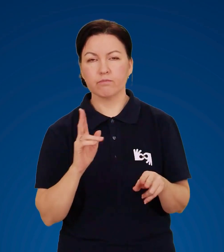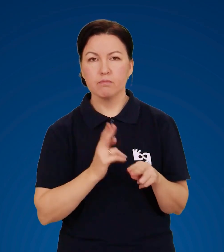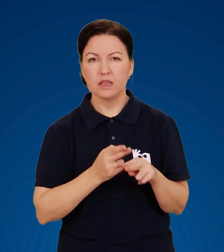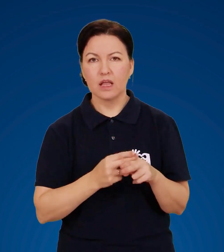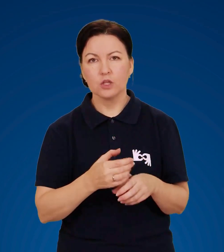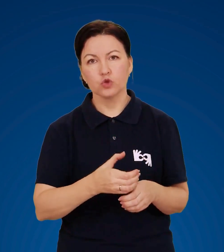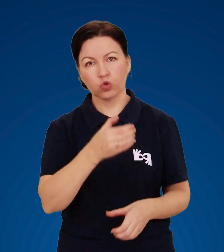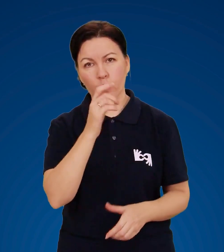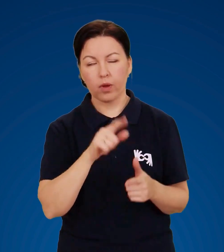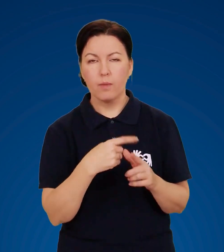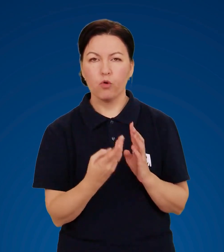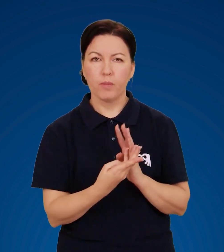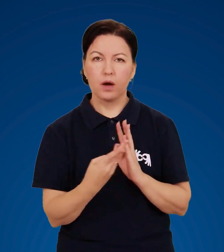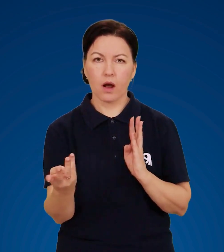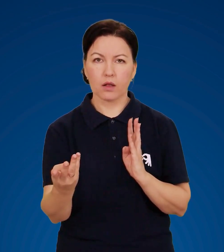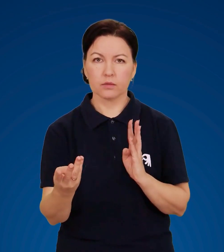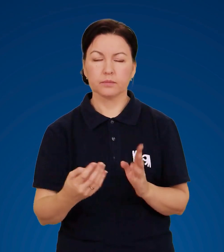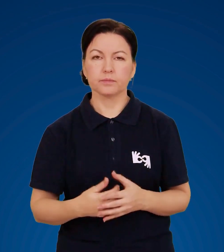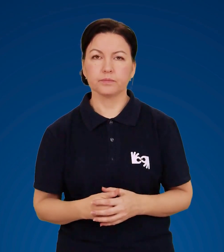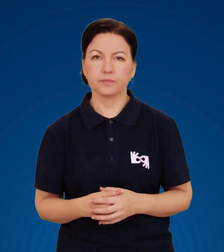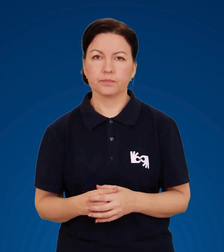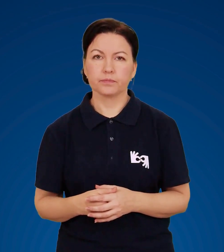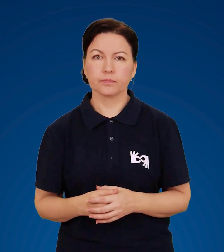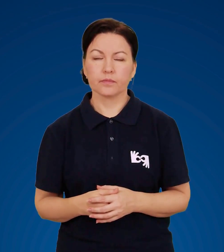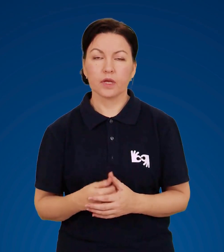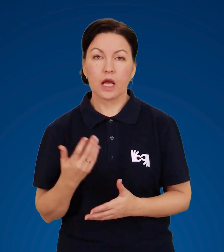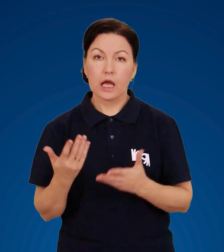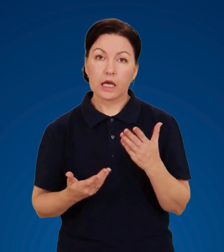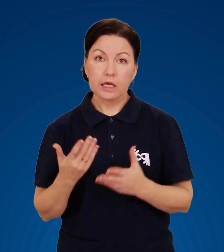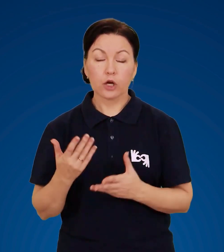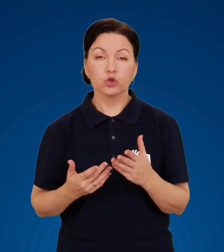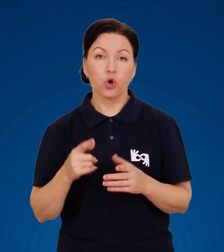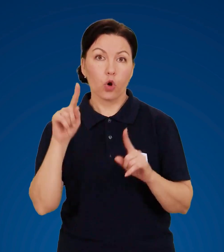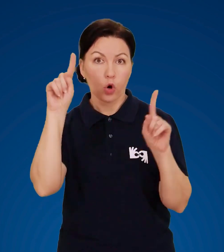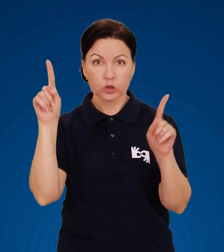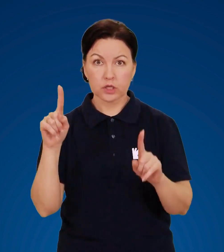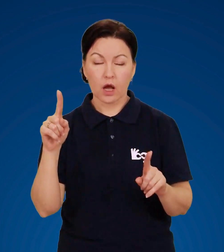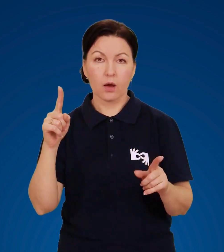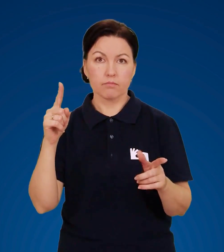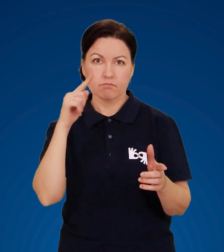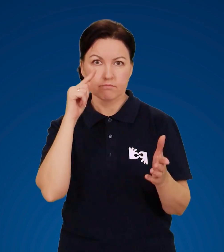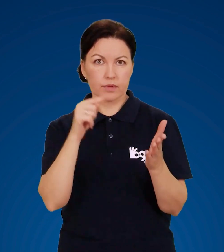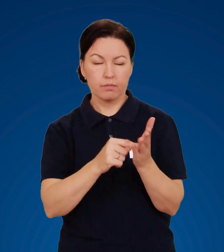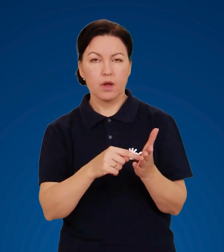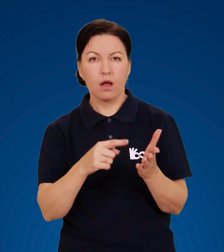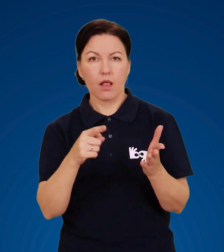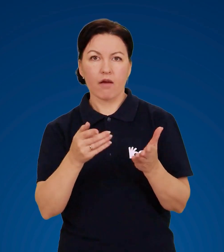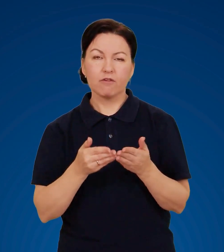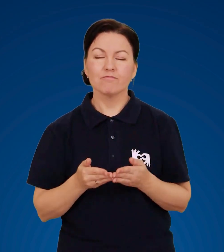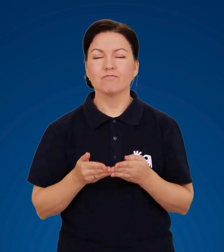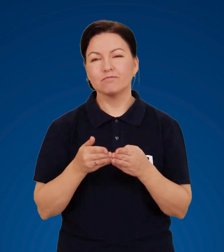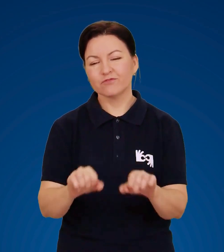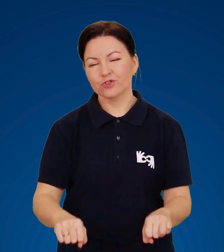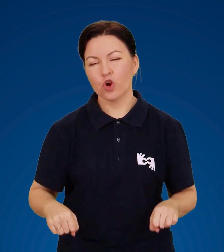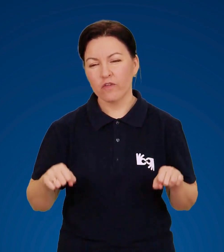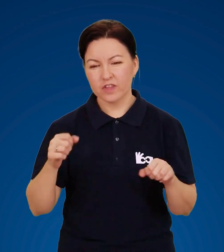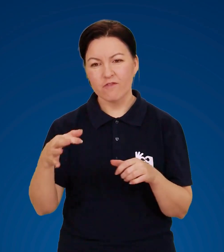торкатися металевого стовпа чи паркану. Якщо гроза застала вас у човні на